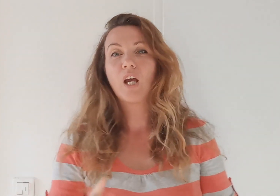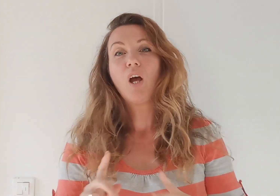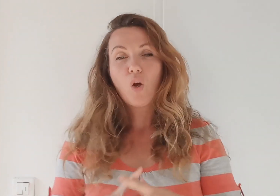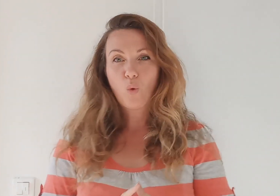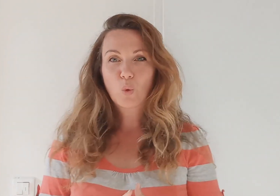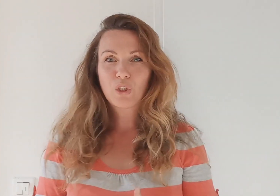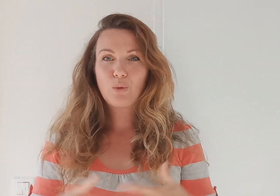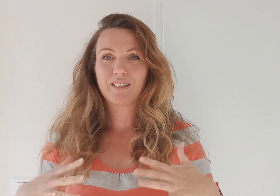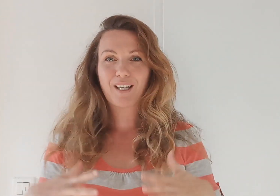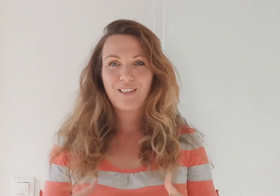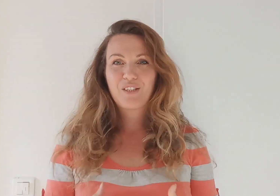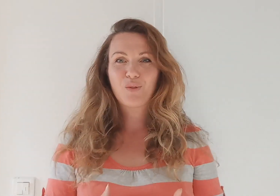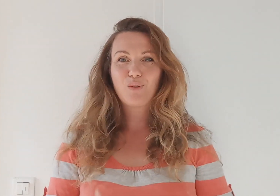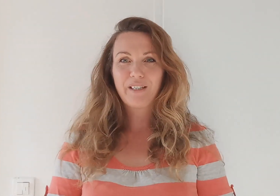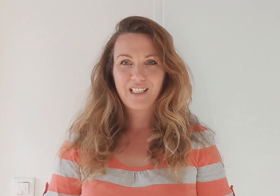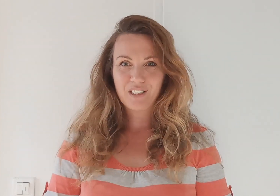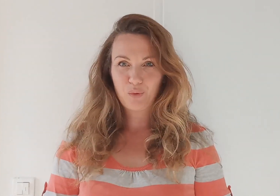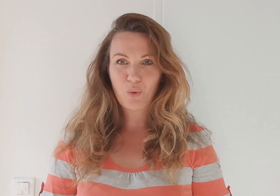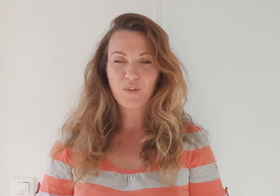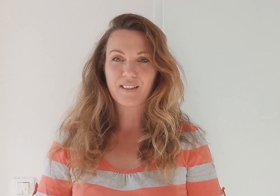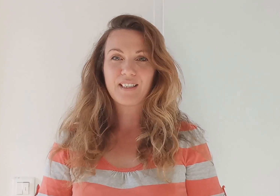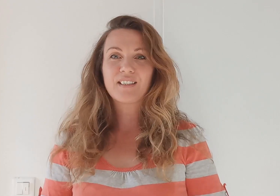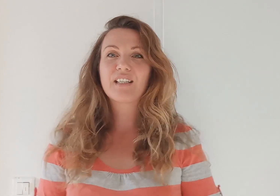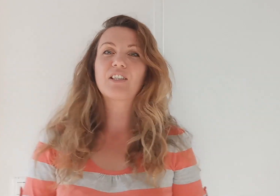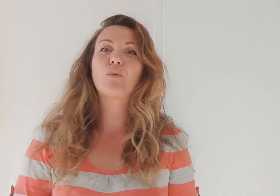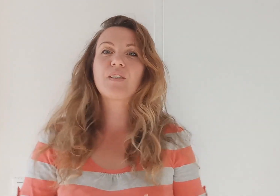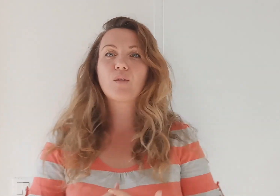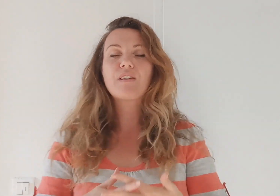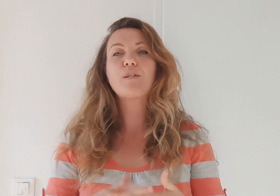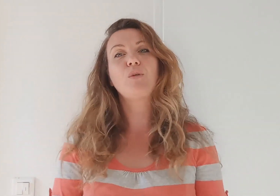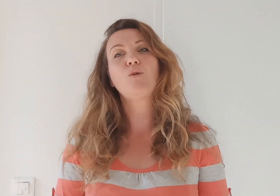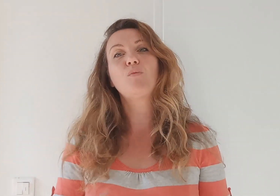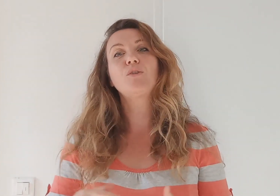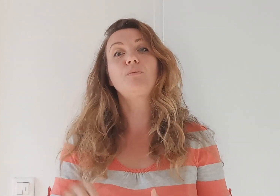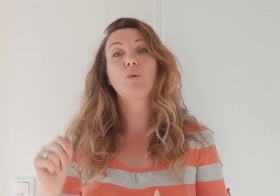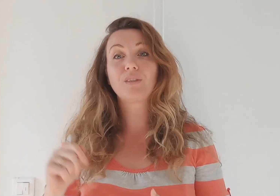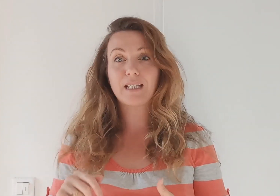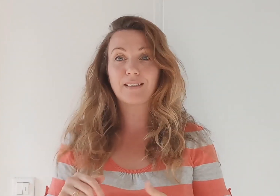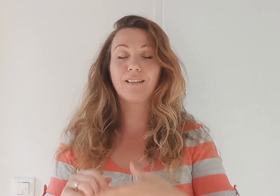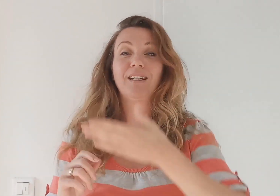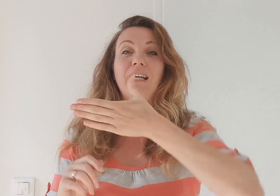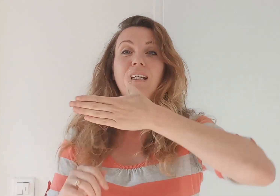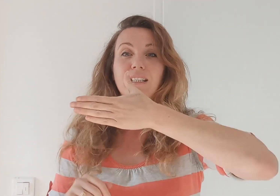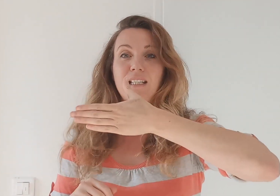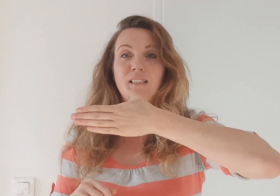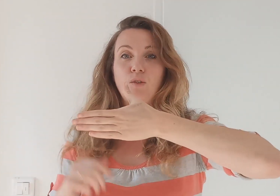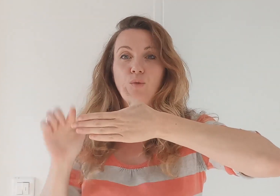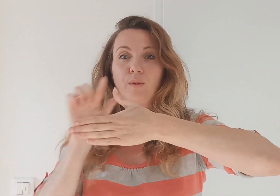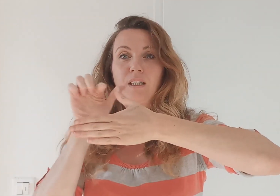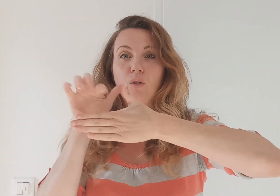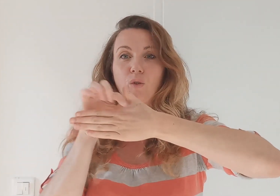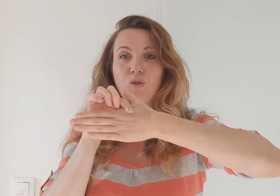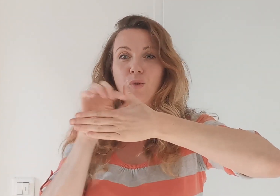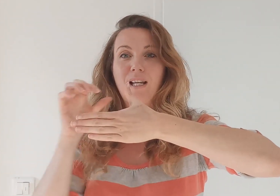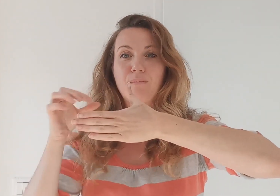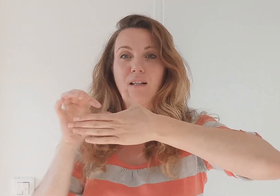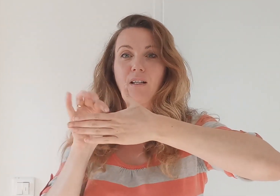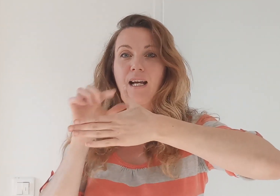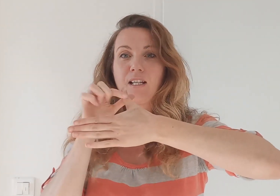On continue à travailler sur le méridien du gros intestin. Cette fois-ci, on va stimuler le point numéro 4, qui est situé sur la main, à la